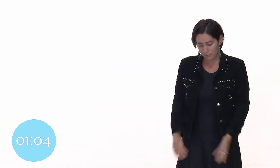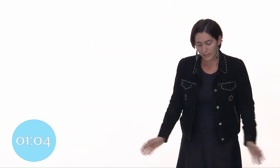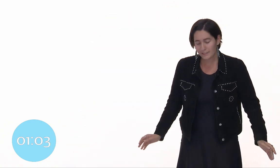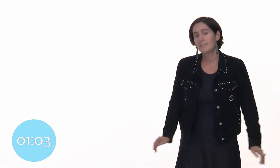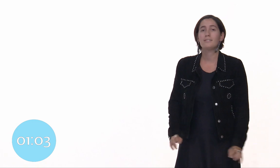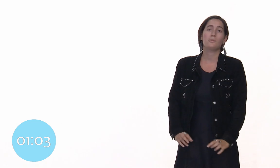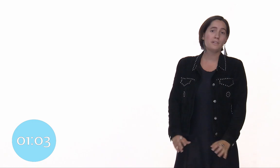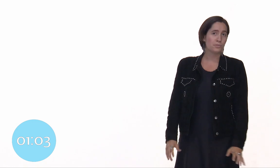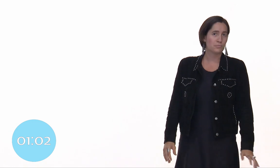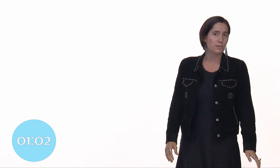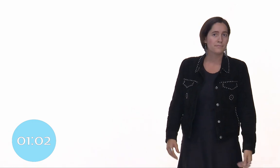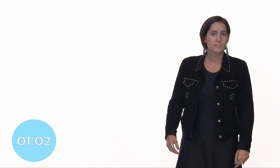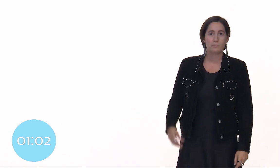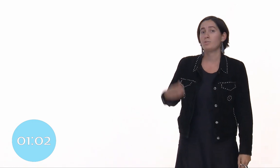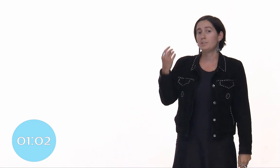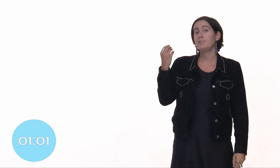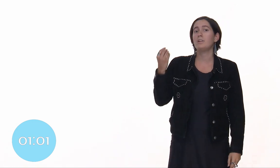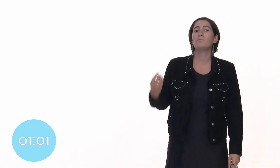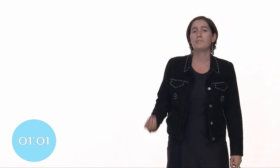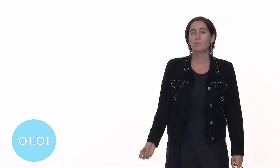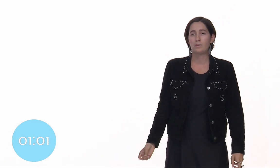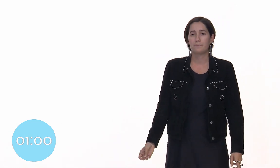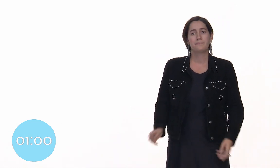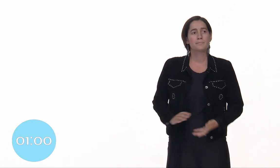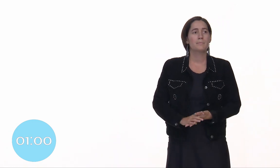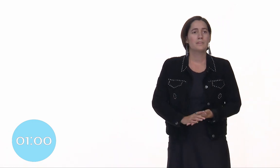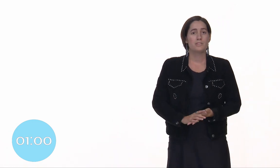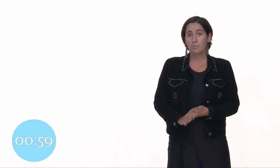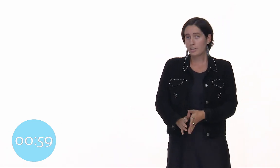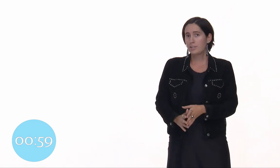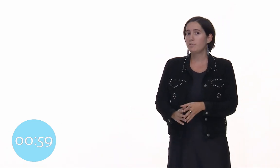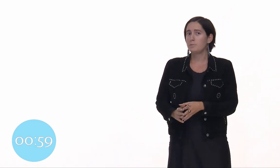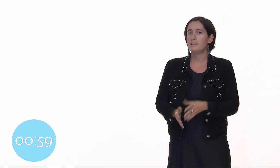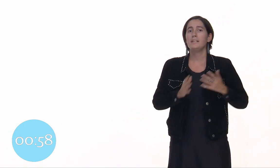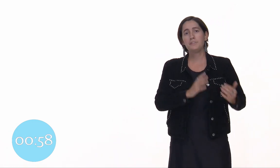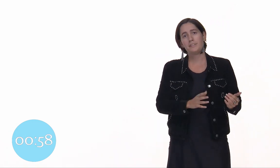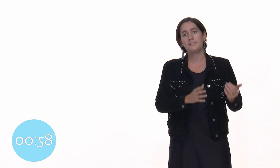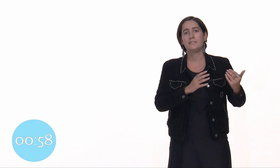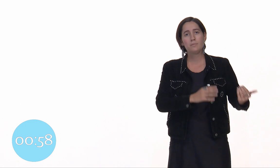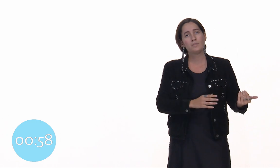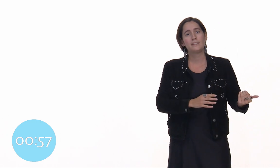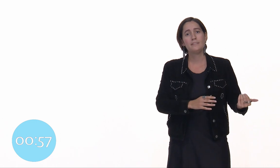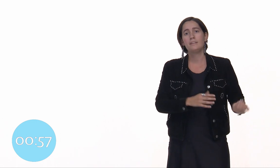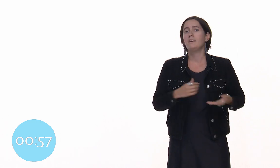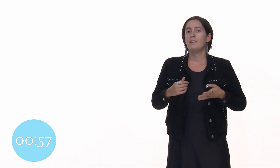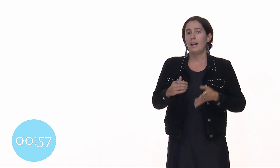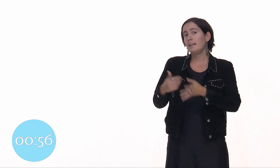flaque au pied de votre mur, puisque le liquide de la mousse s'écoule. J'ai donc cherché à combiner l'efficacité des mousses liquides à la